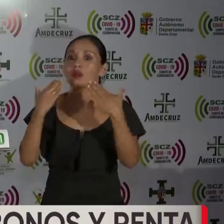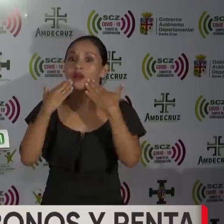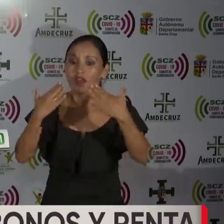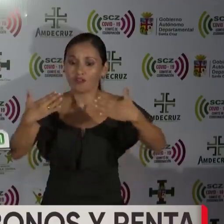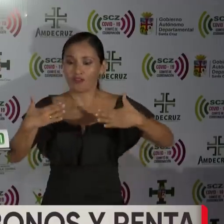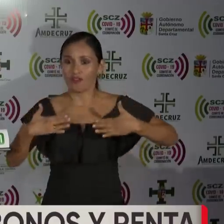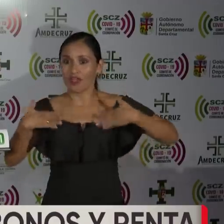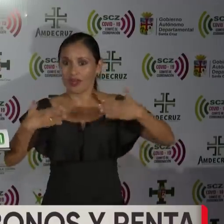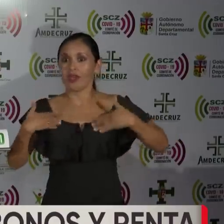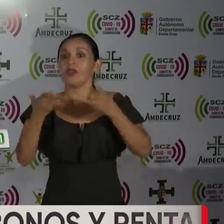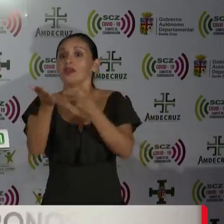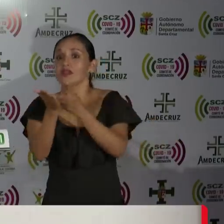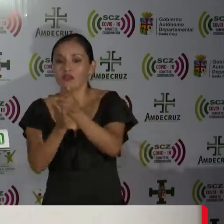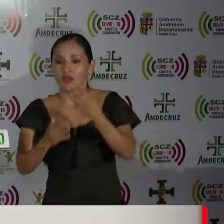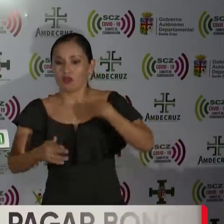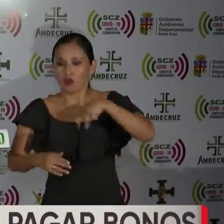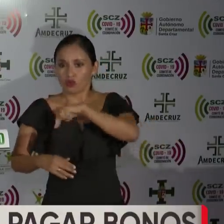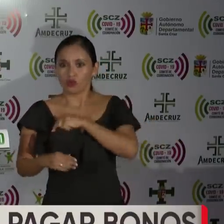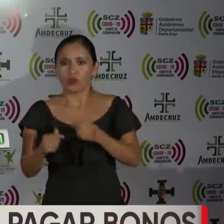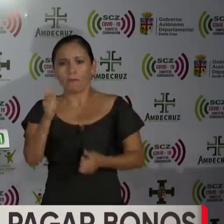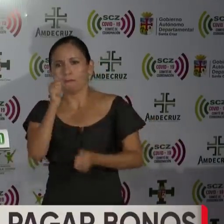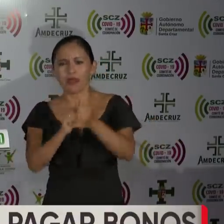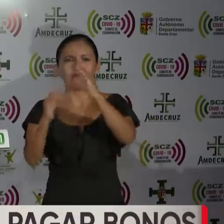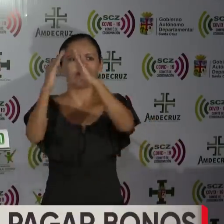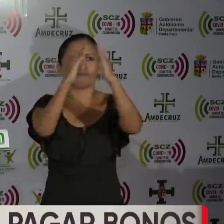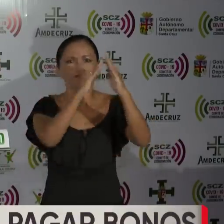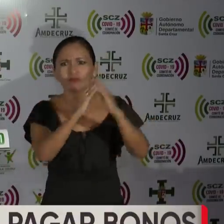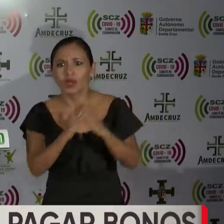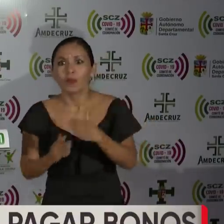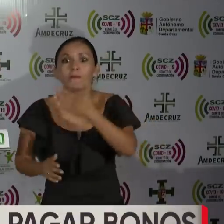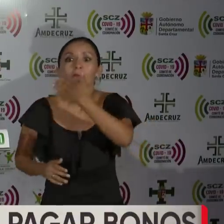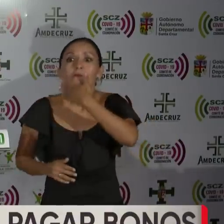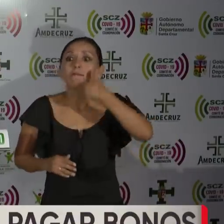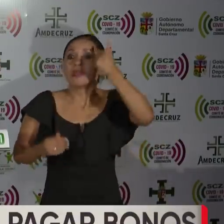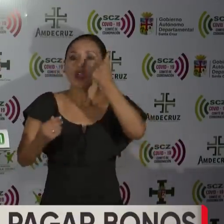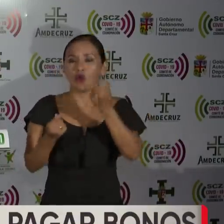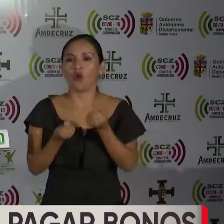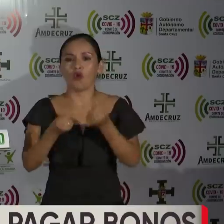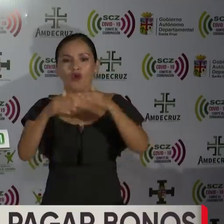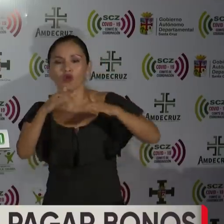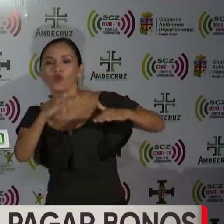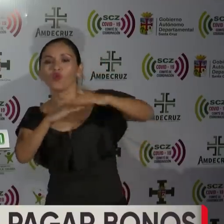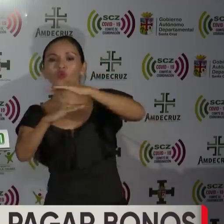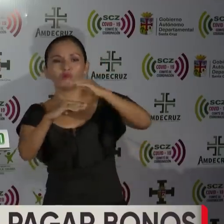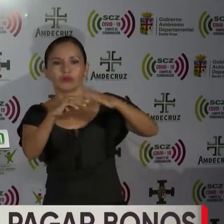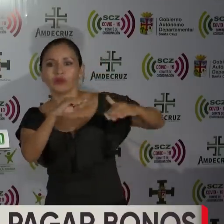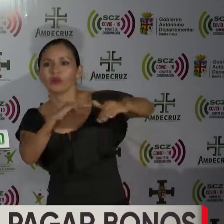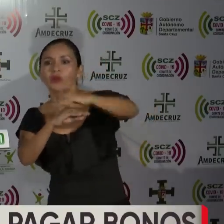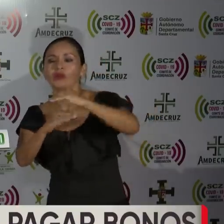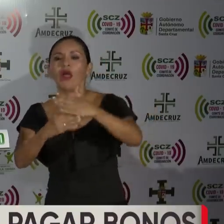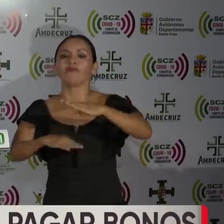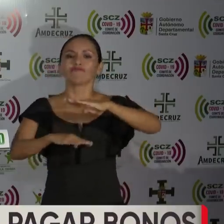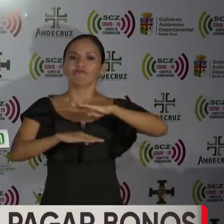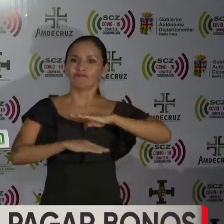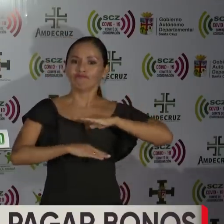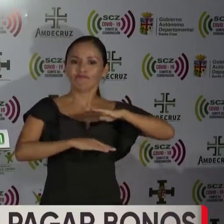felicitar porque somos una de las poblaciones que mejor ha cubierto y mejor ha sido